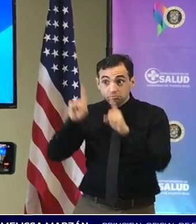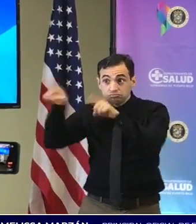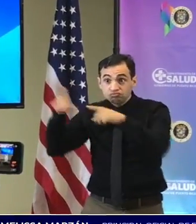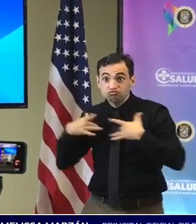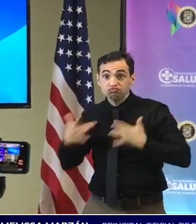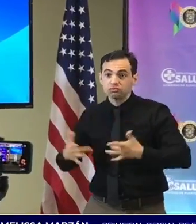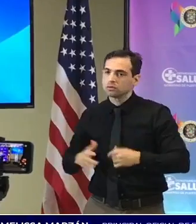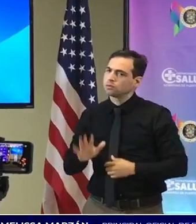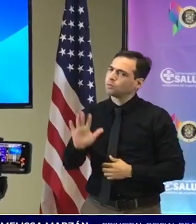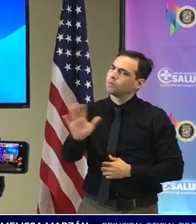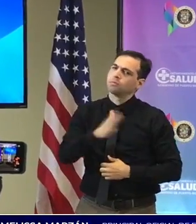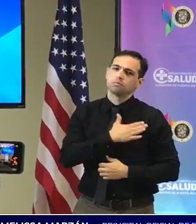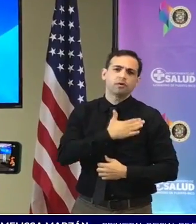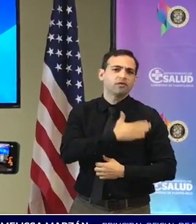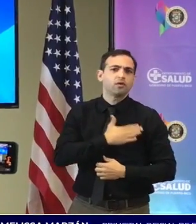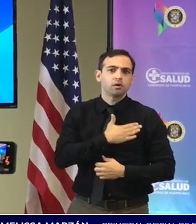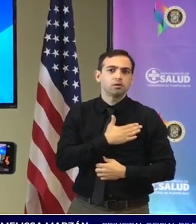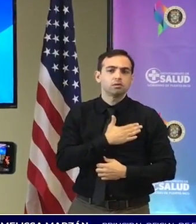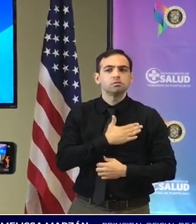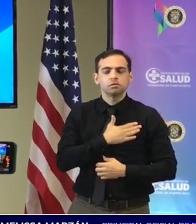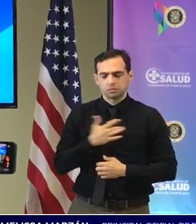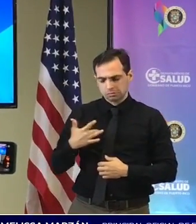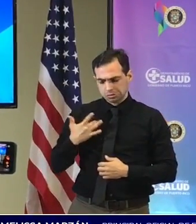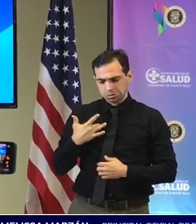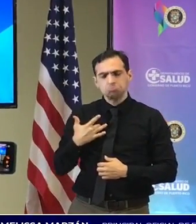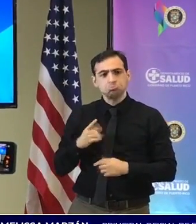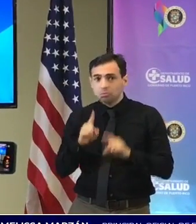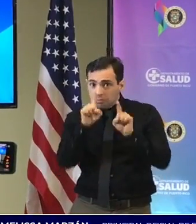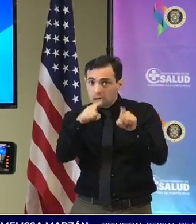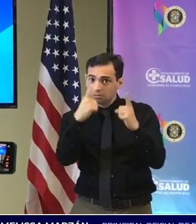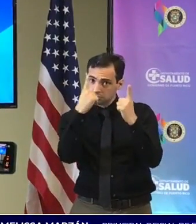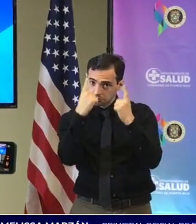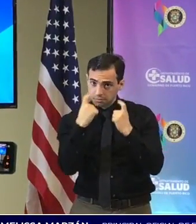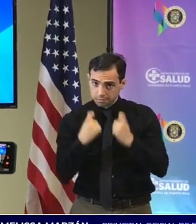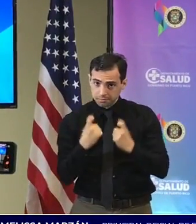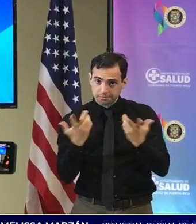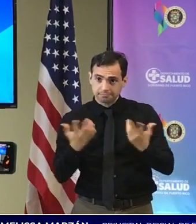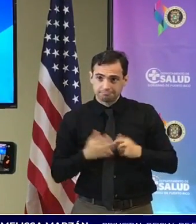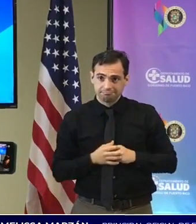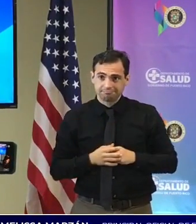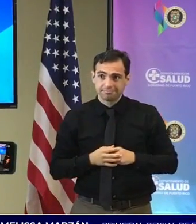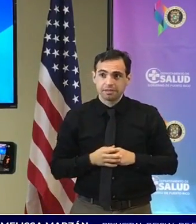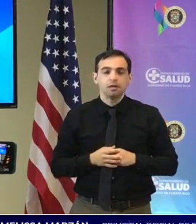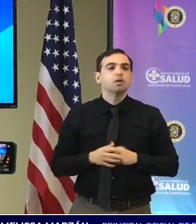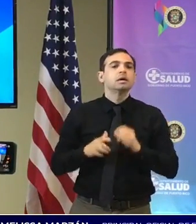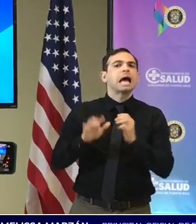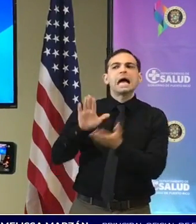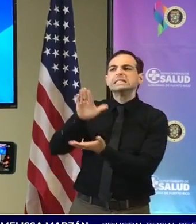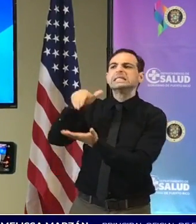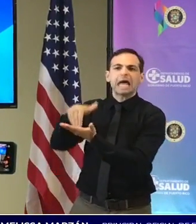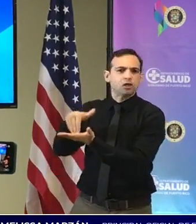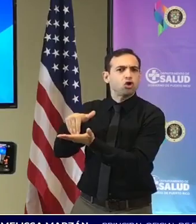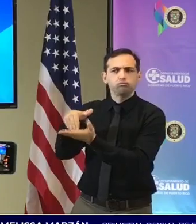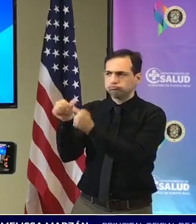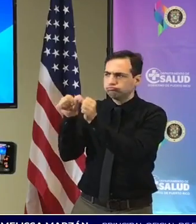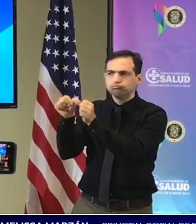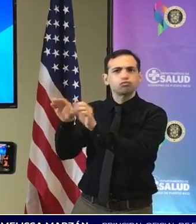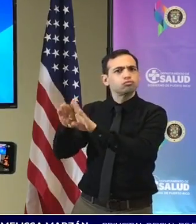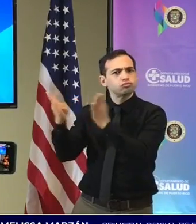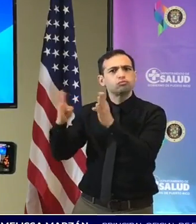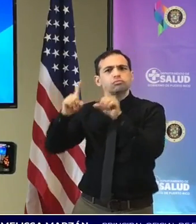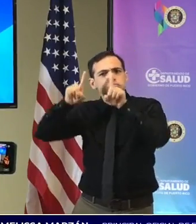si usted tiene síntomas vaya a hacerse una prueba secretario mencionó tenemos los centros los puntos fijos igual manera también